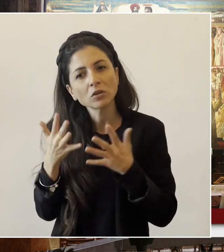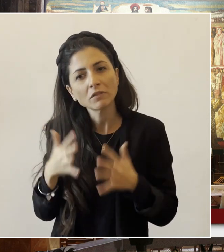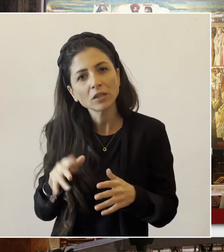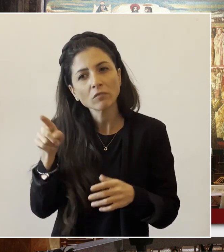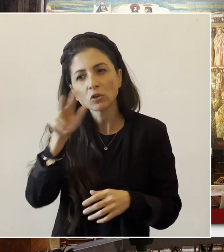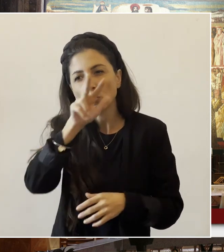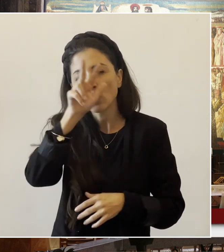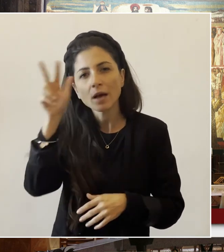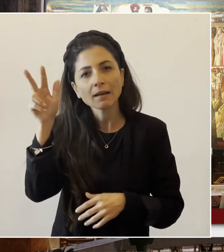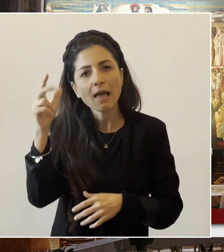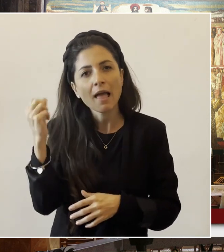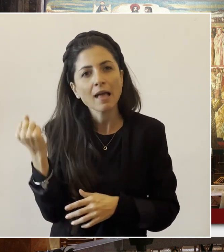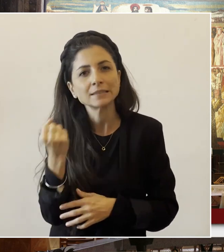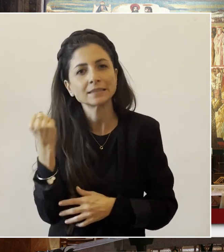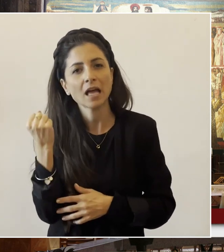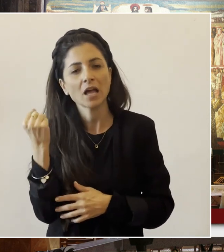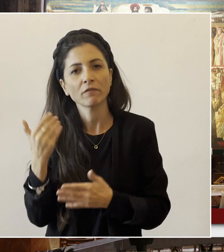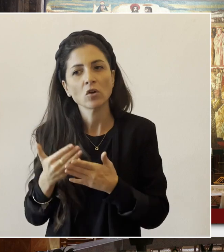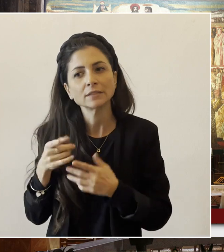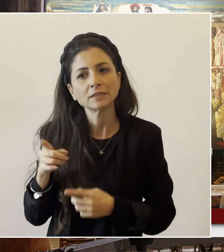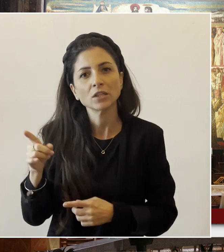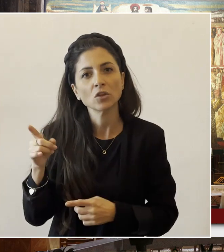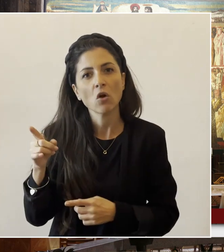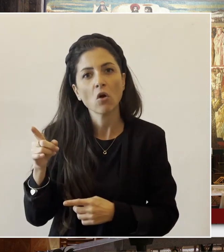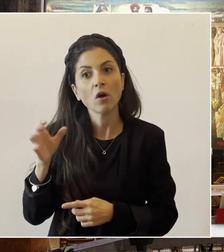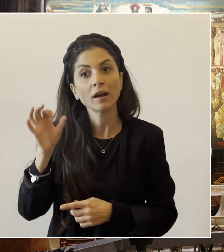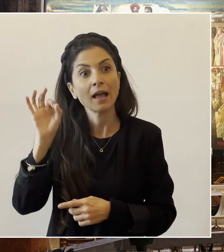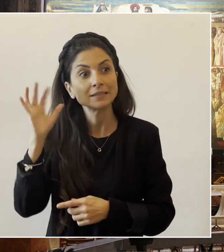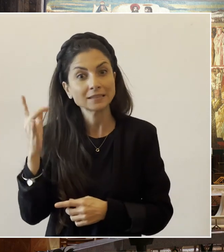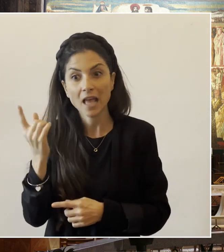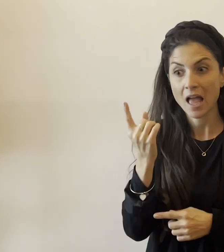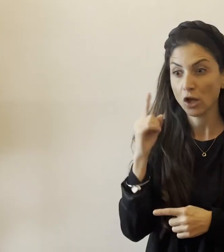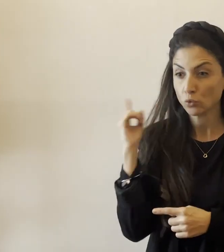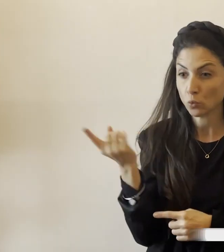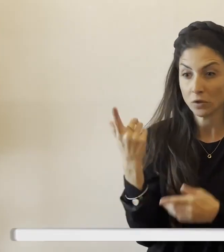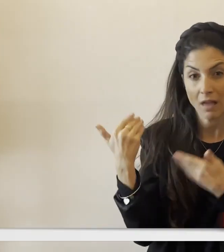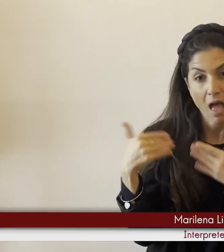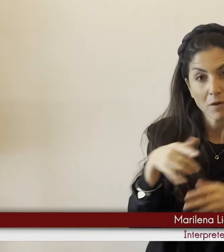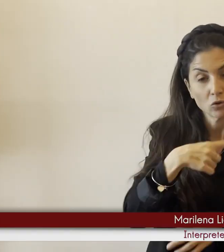servo, che ci adora e che se anche tutti ci abbandonassero, lui non ci abbandonerà mai.